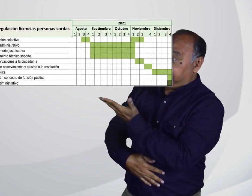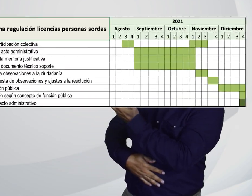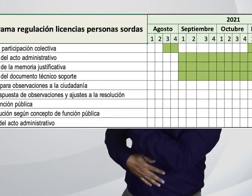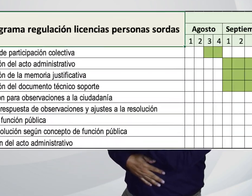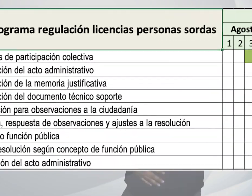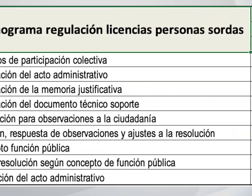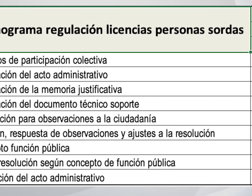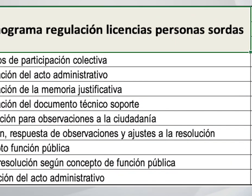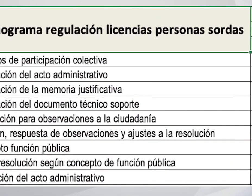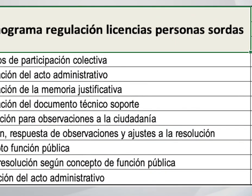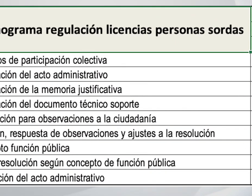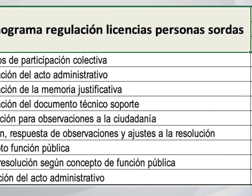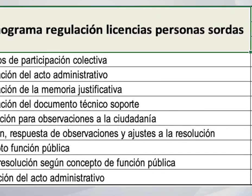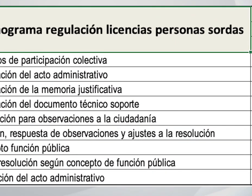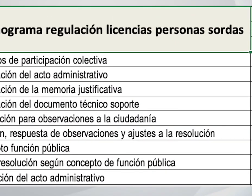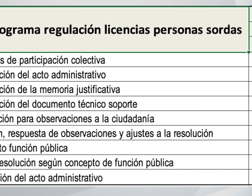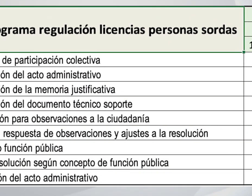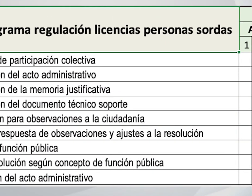continuación... ...